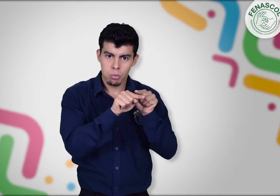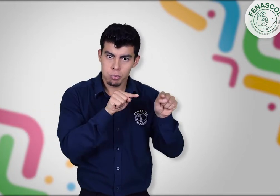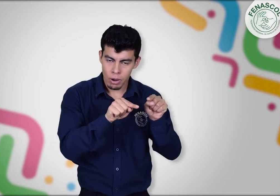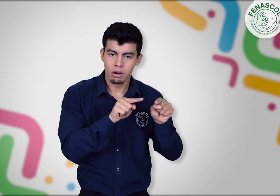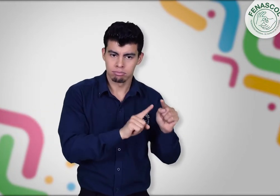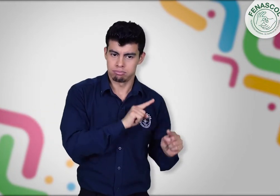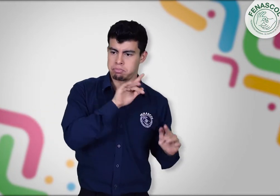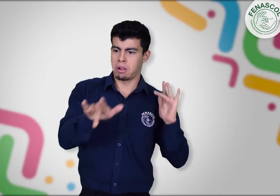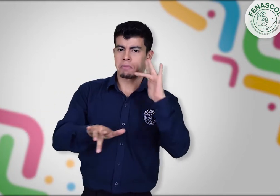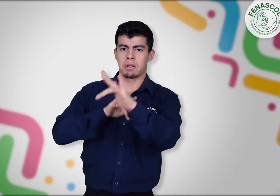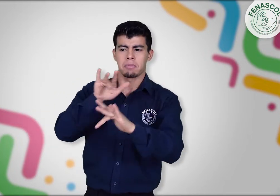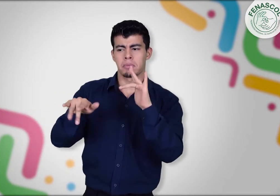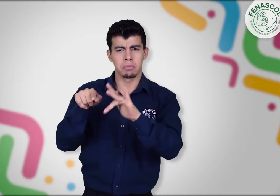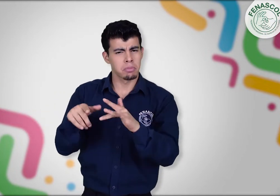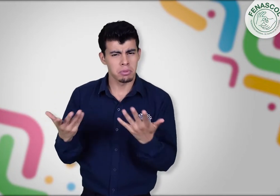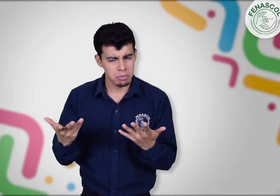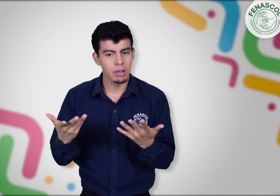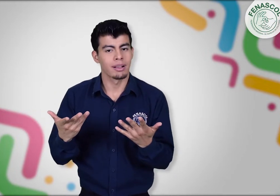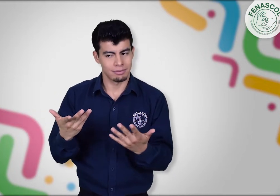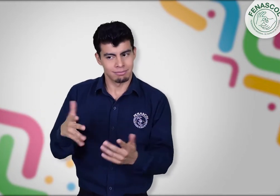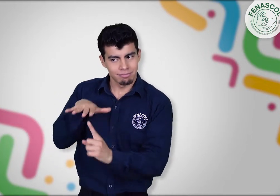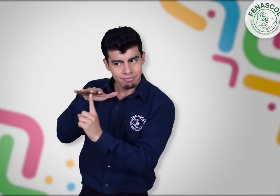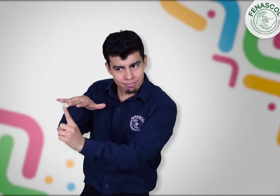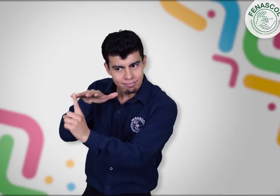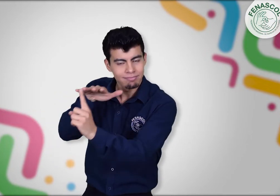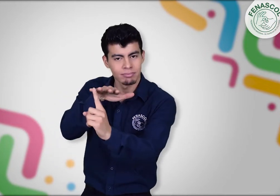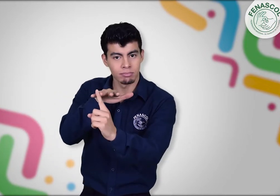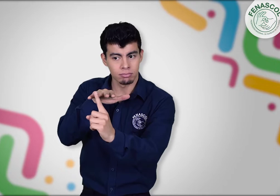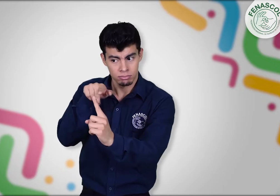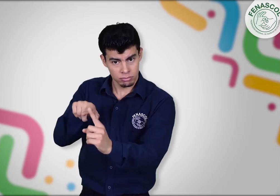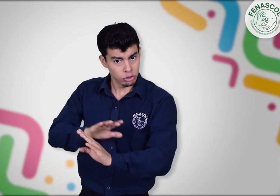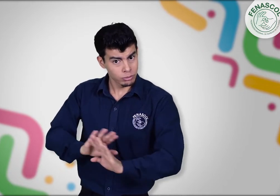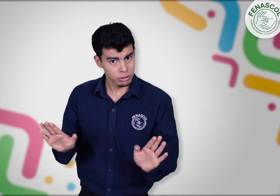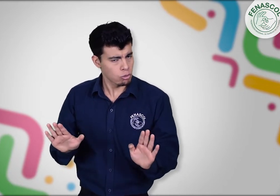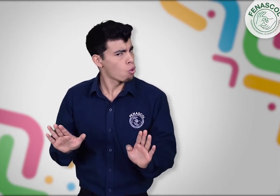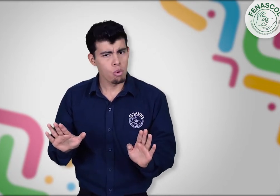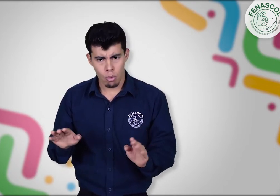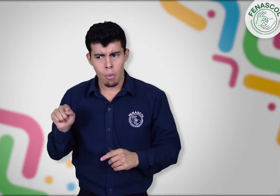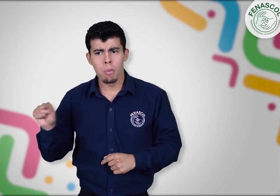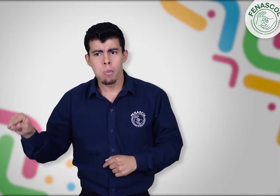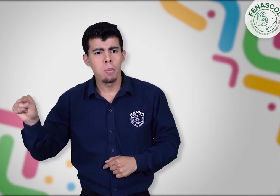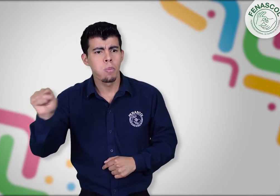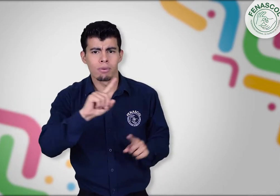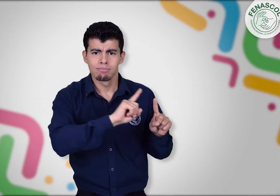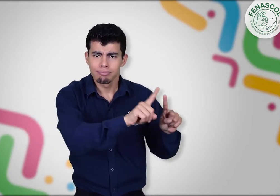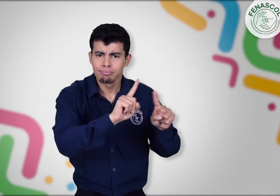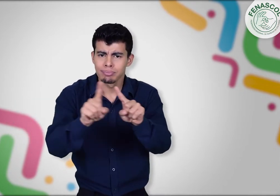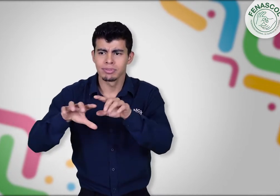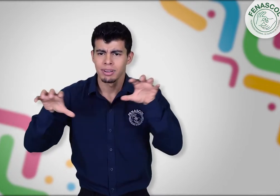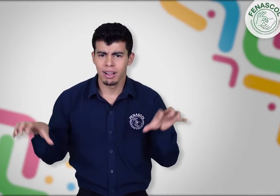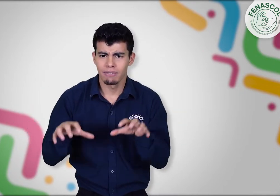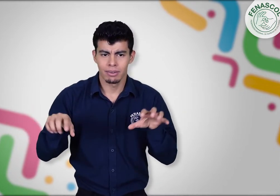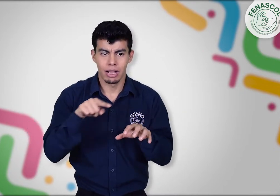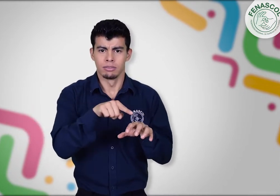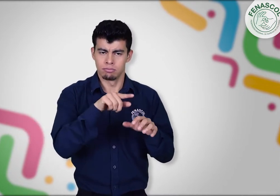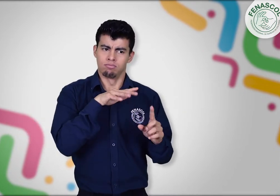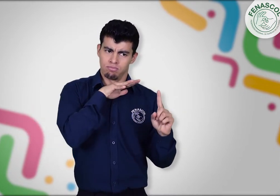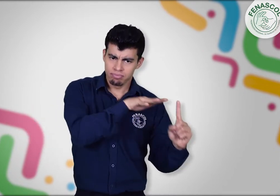de los coordinadores de los programas de la Federación. Así, seguimos trabajando en ese y